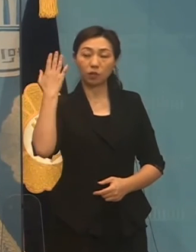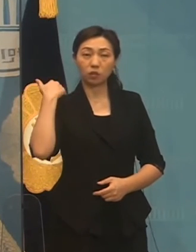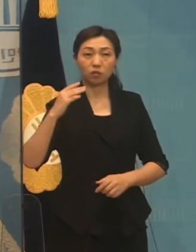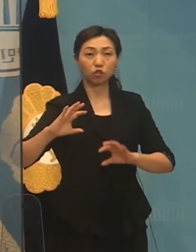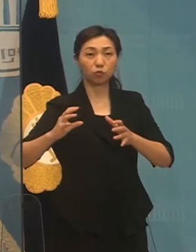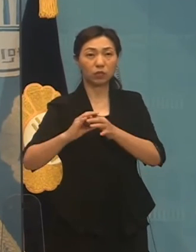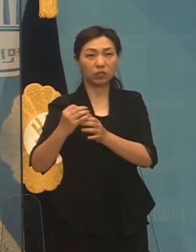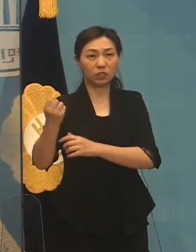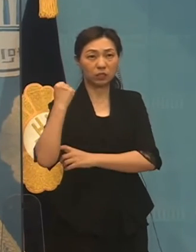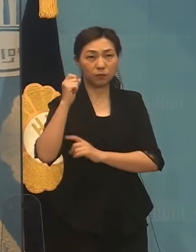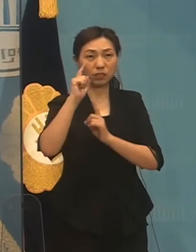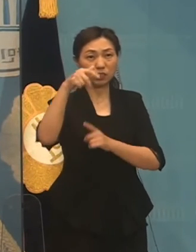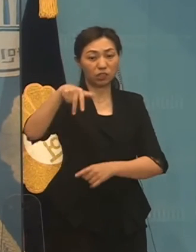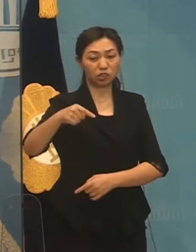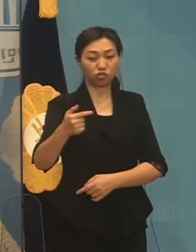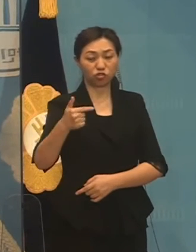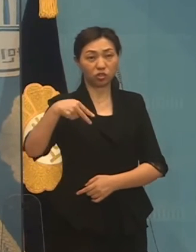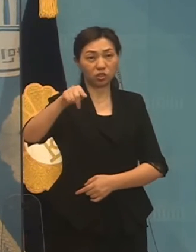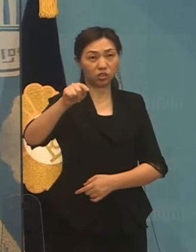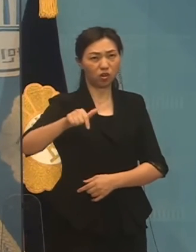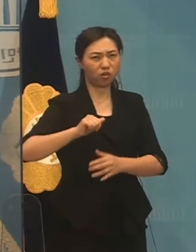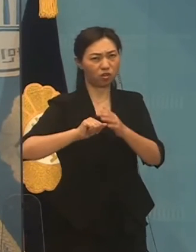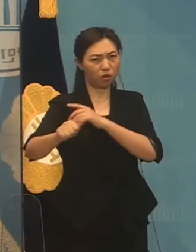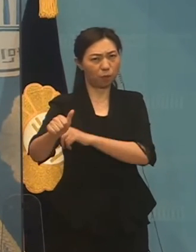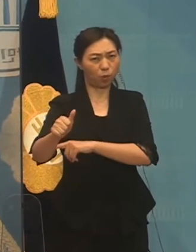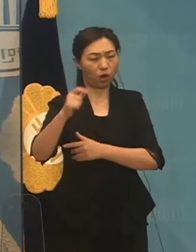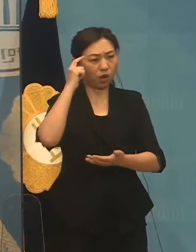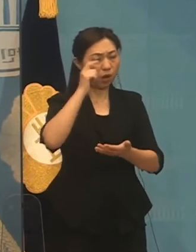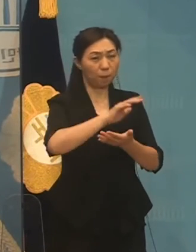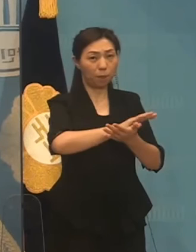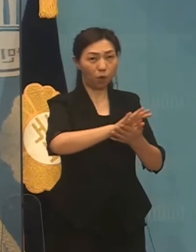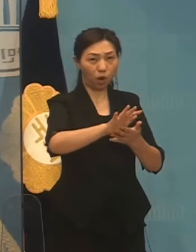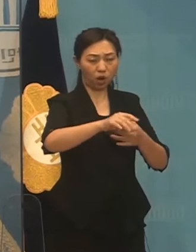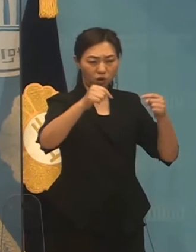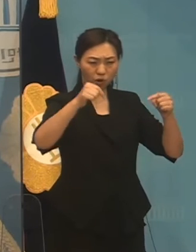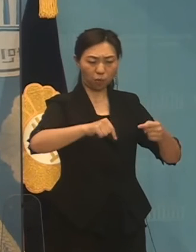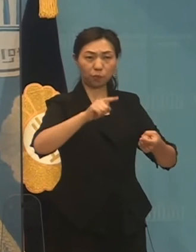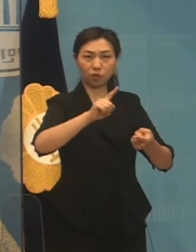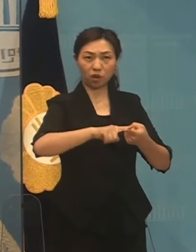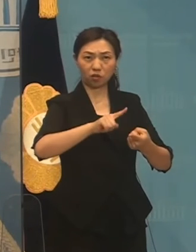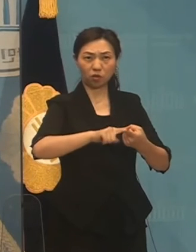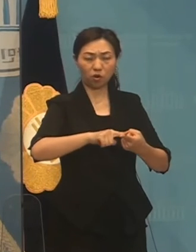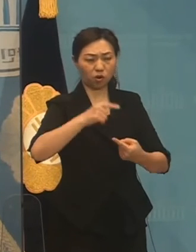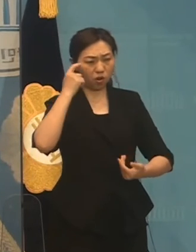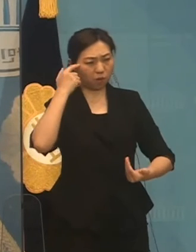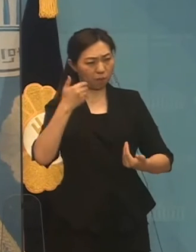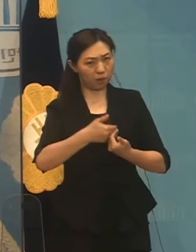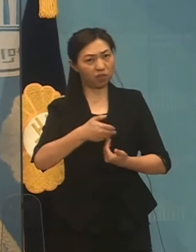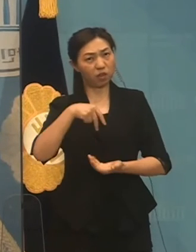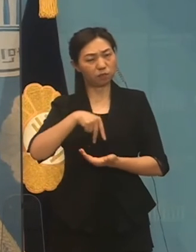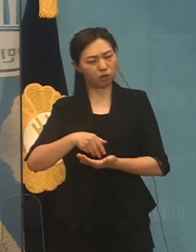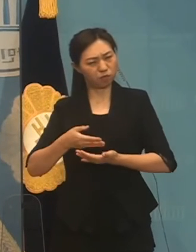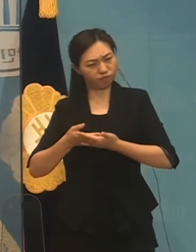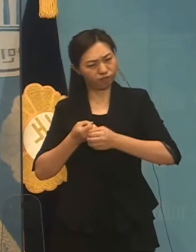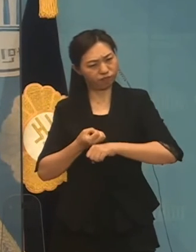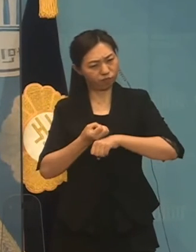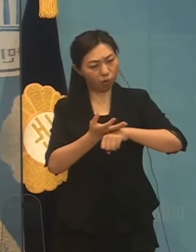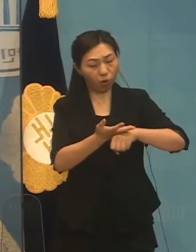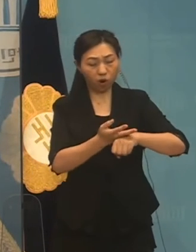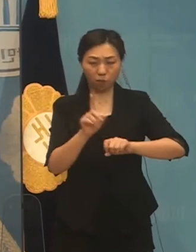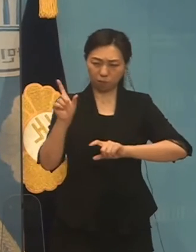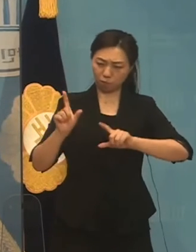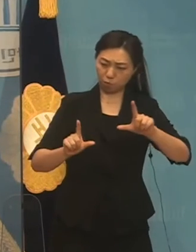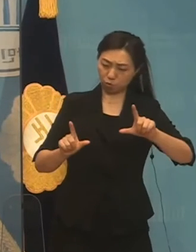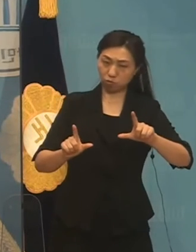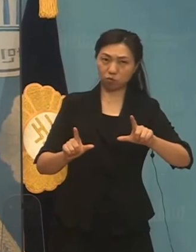대표가 미국 전국 관계자들을 만나 평화협정에 대한 반대 의사를 전달한 것은 제2기아당 대표로서